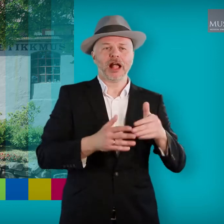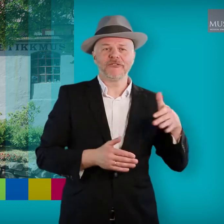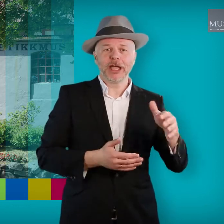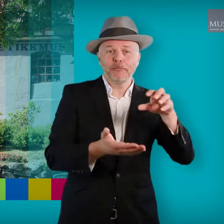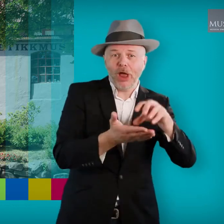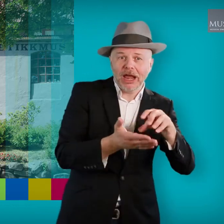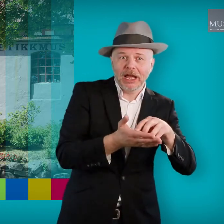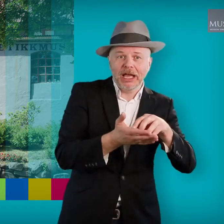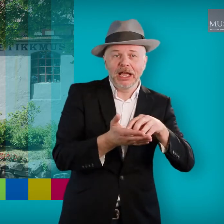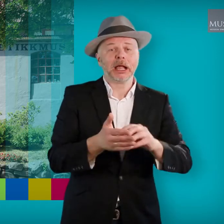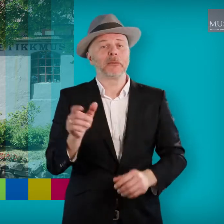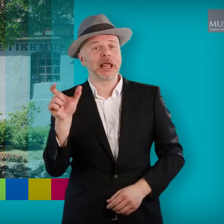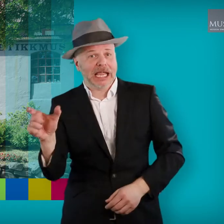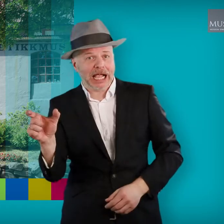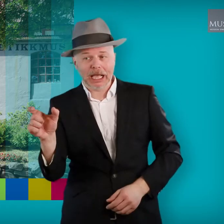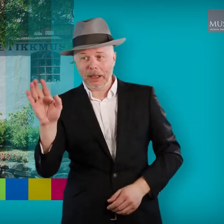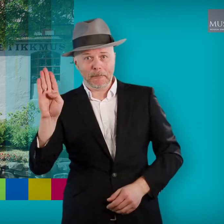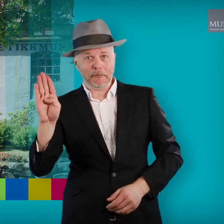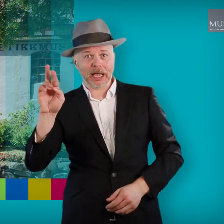fiskeappoller og brisling.